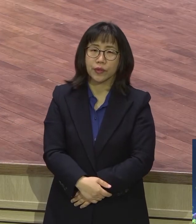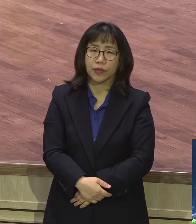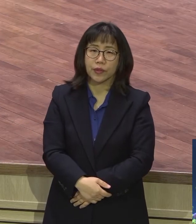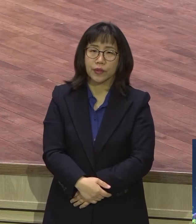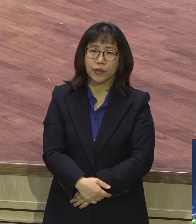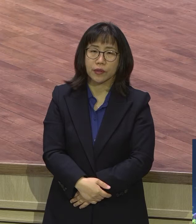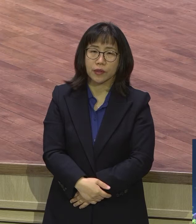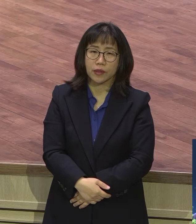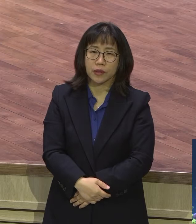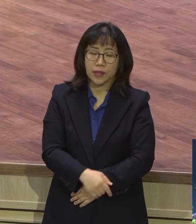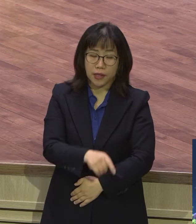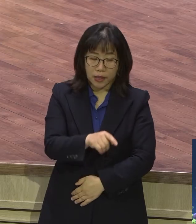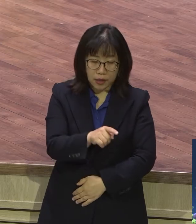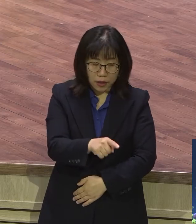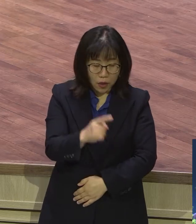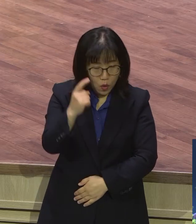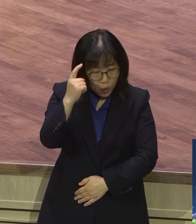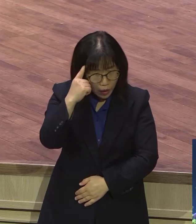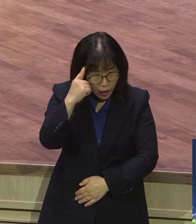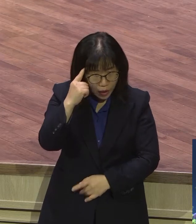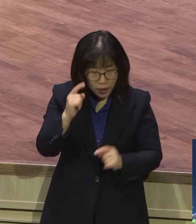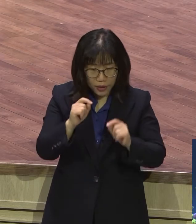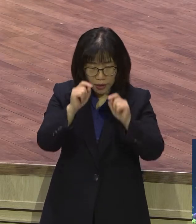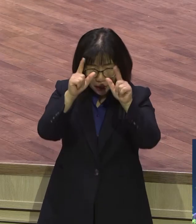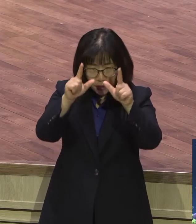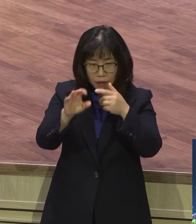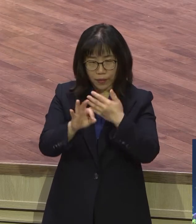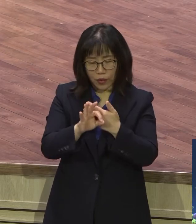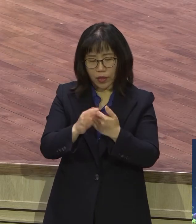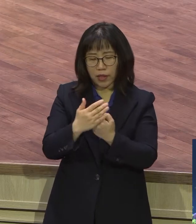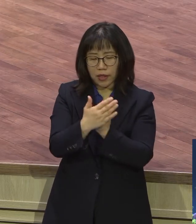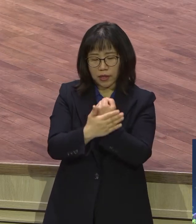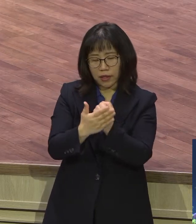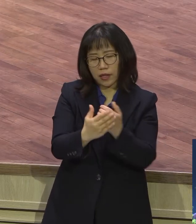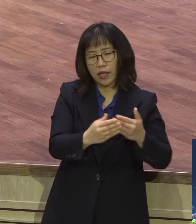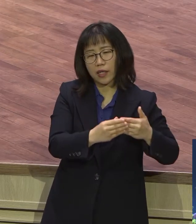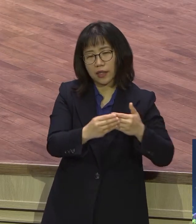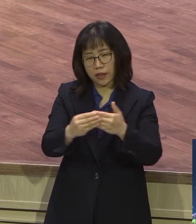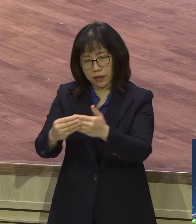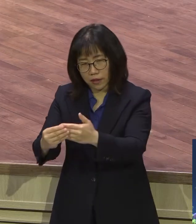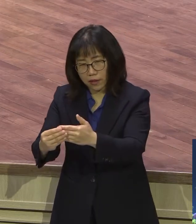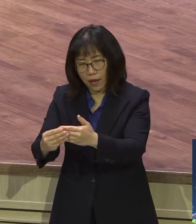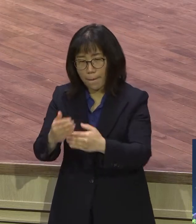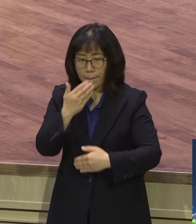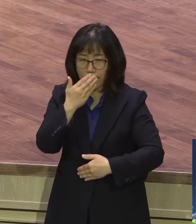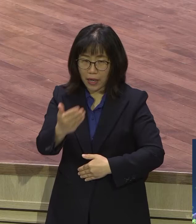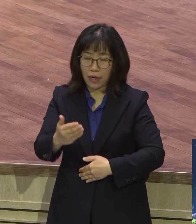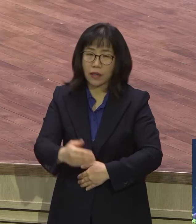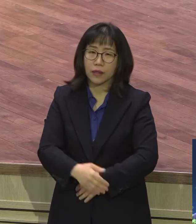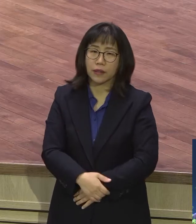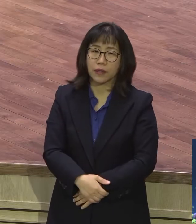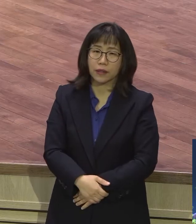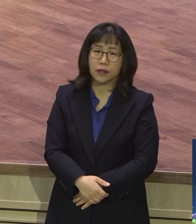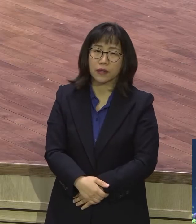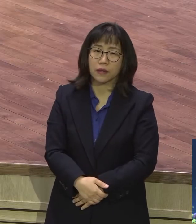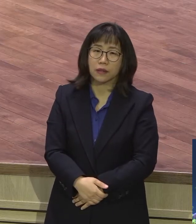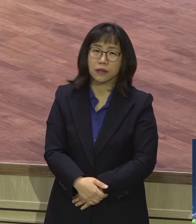은혜가 이끄는 삶을 살 수가 있어요. 그래서 이런 은혜를 받은 사람이